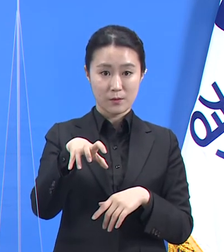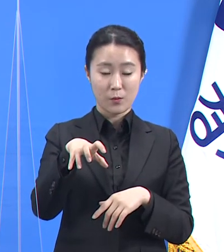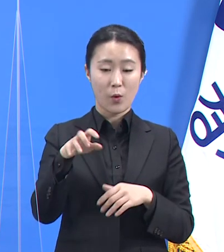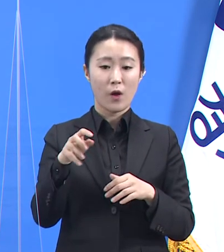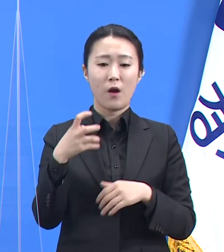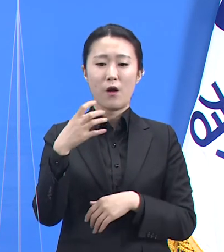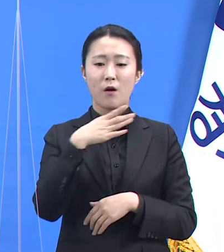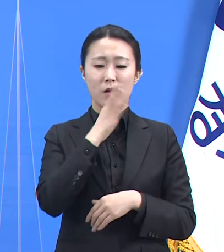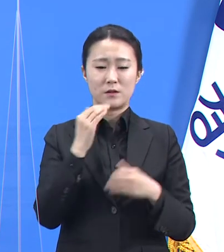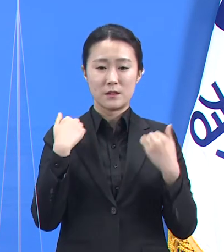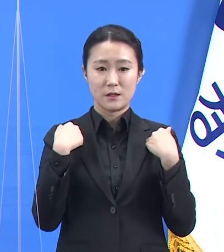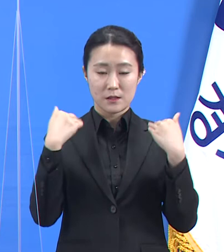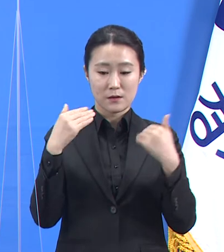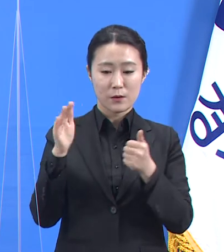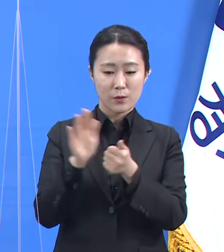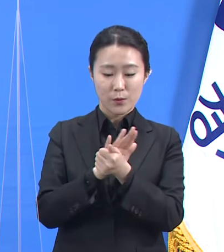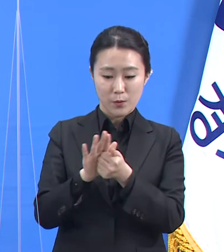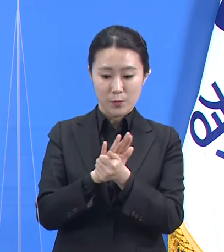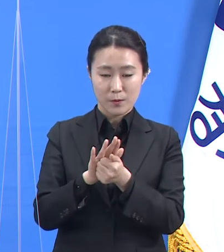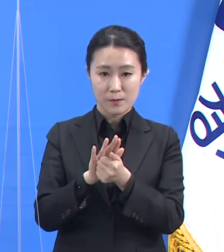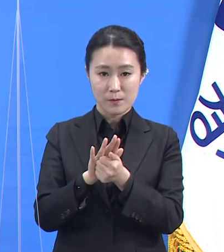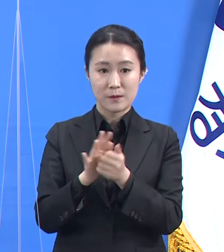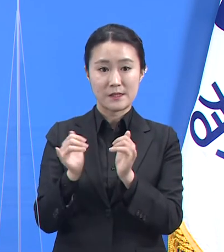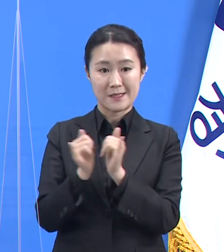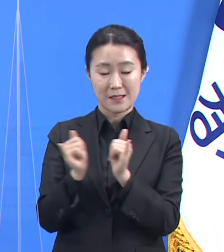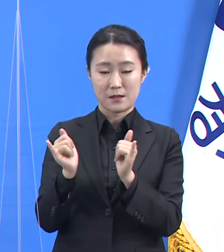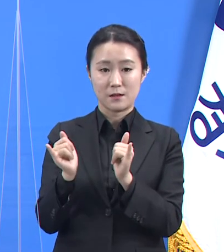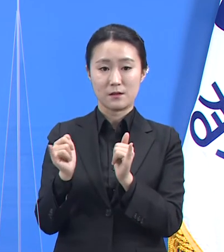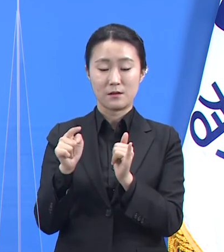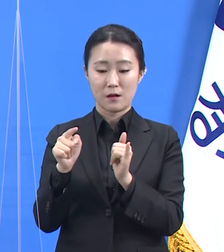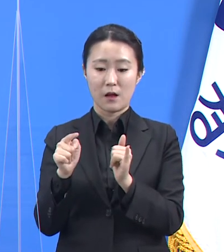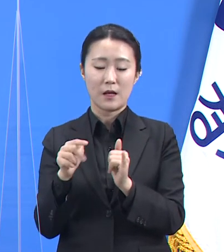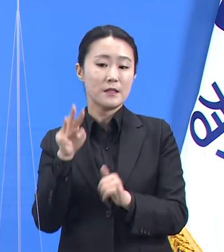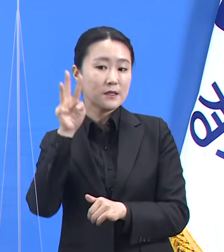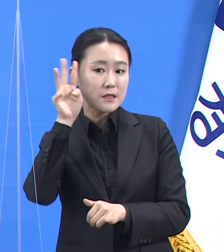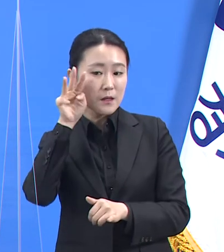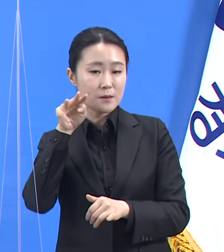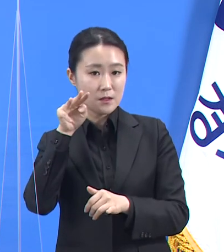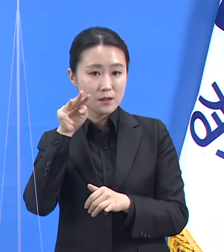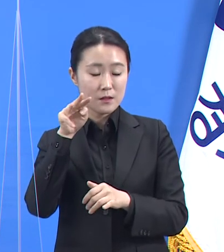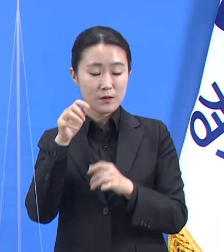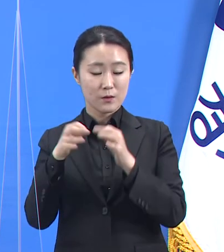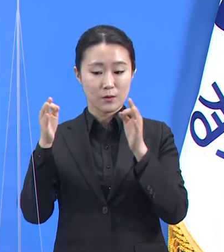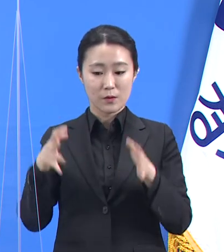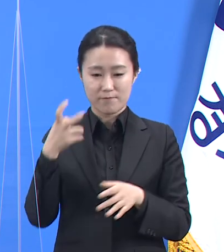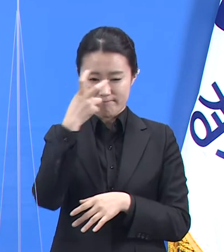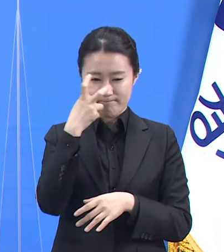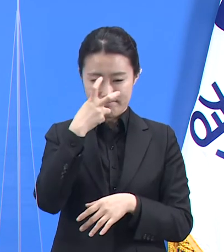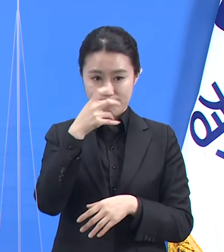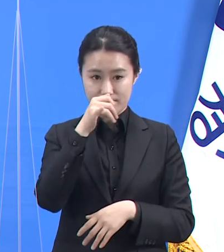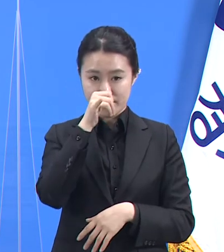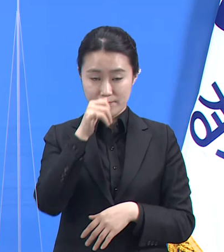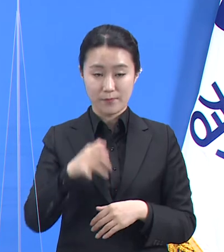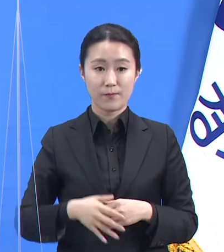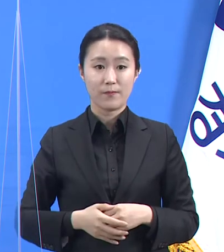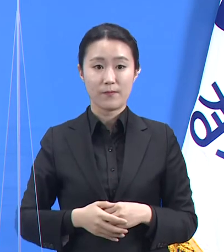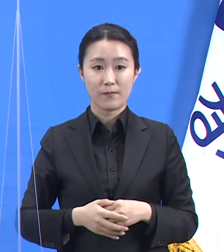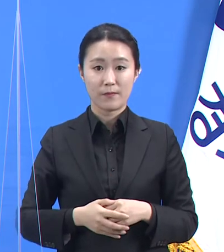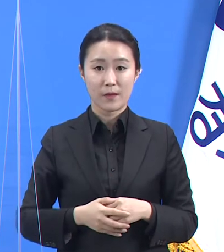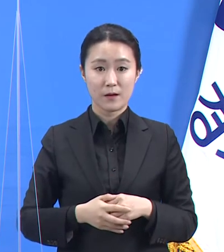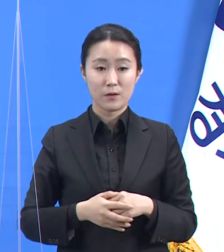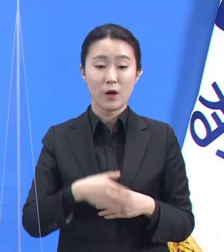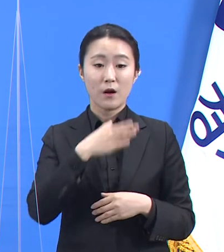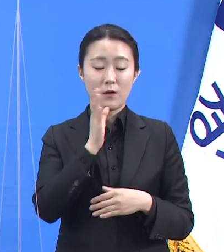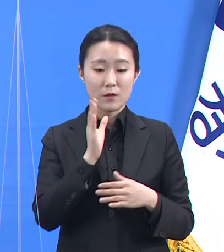반응을 모니터링하게 됩니다. 노인시설의 경우 시설장의 책임 하에 입소자들과 종사자들의